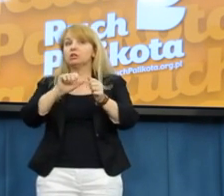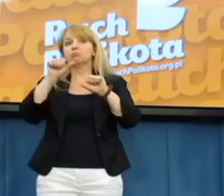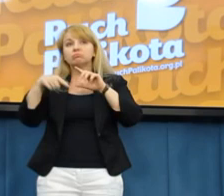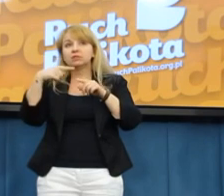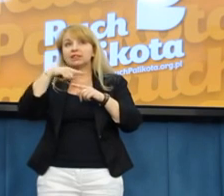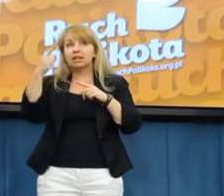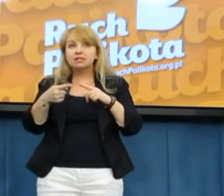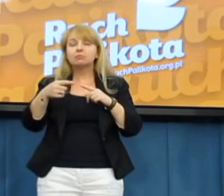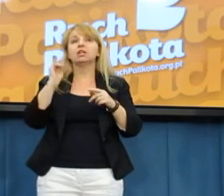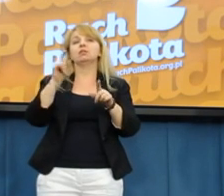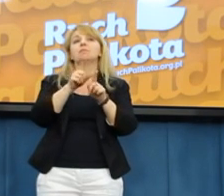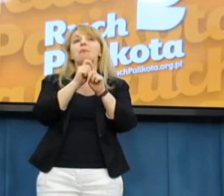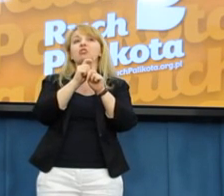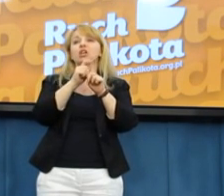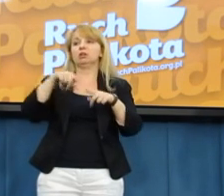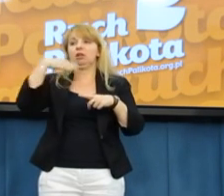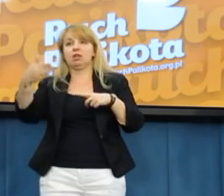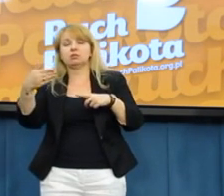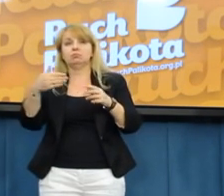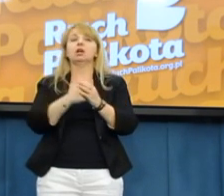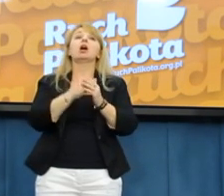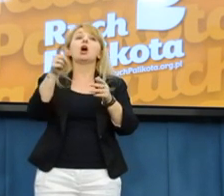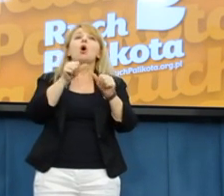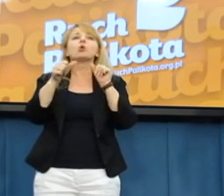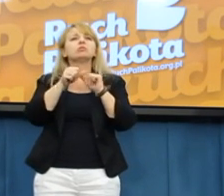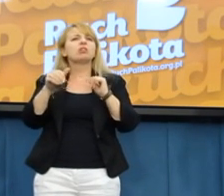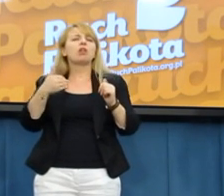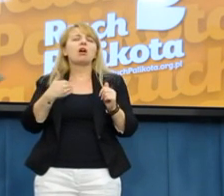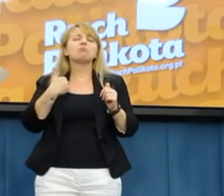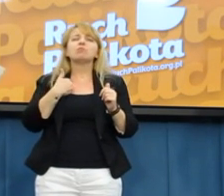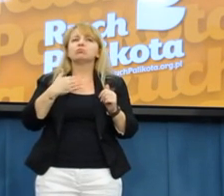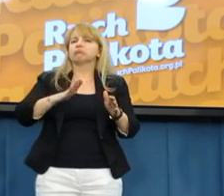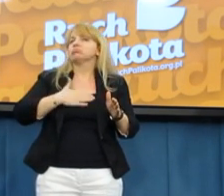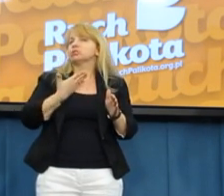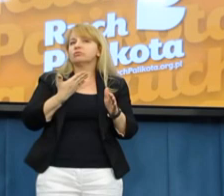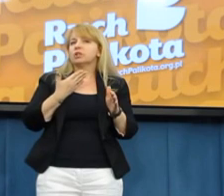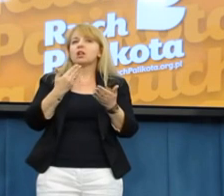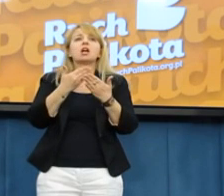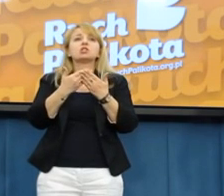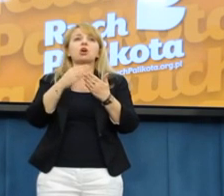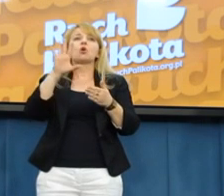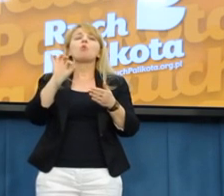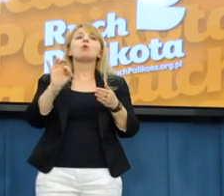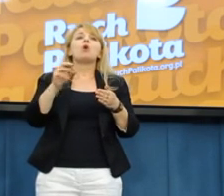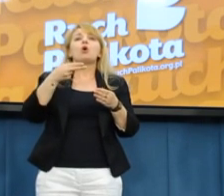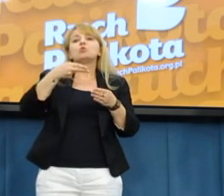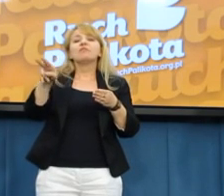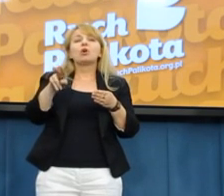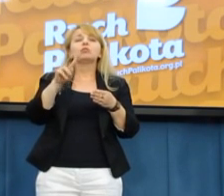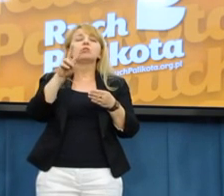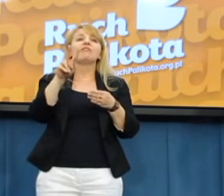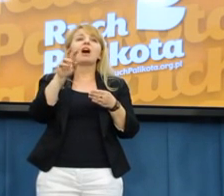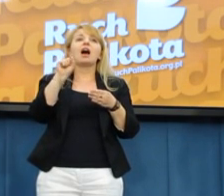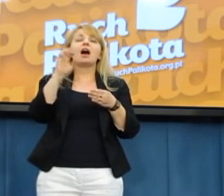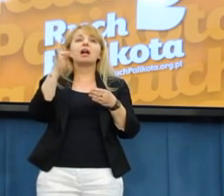dweździelnik. Zresztą te kontrole były dość zimnie prowadzone, bo zwrot VAT-u zbiegał się jednak o tym terminie. A